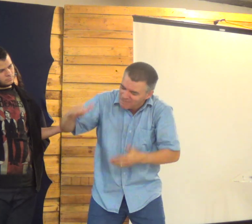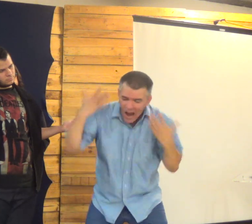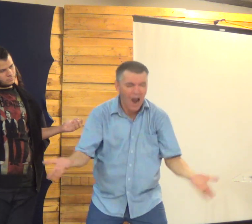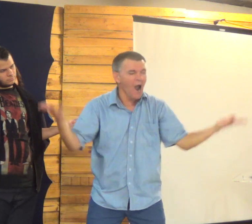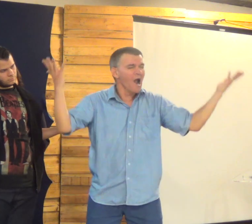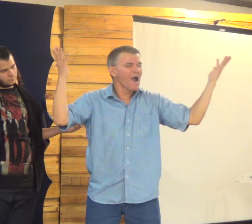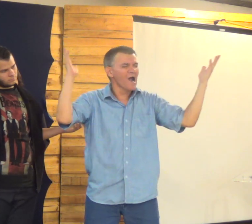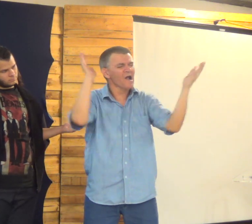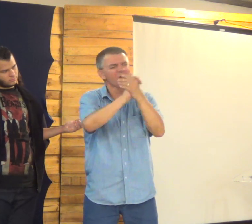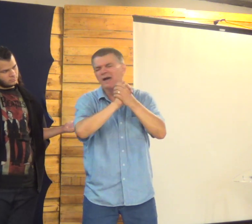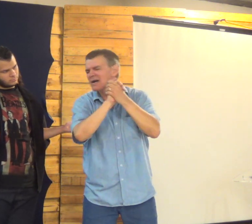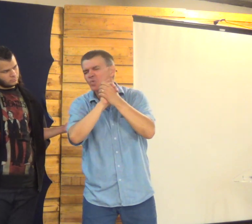Começando